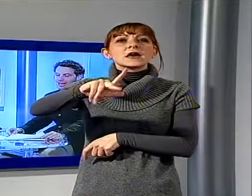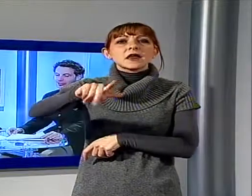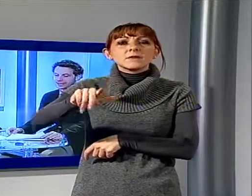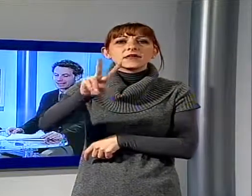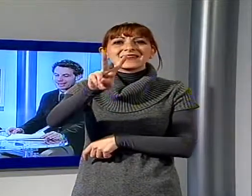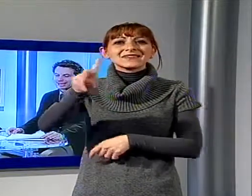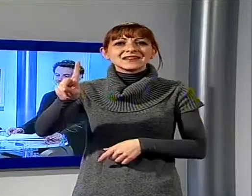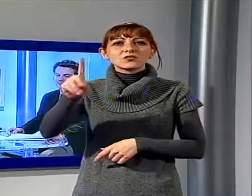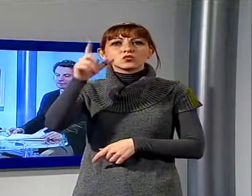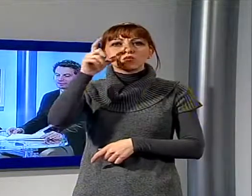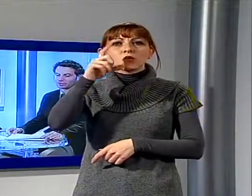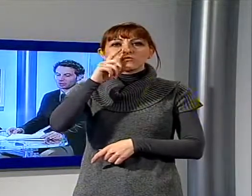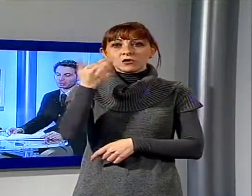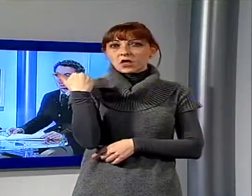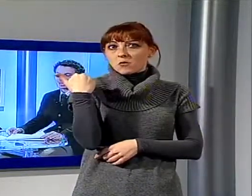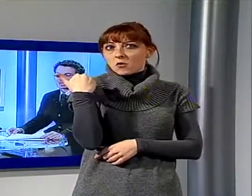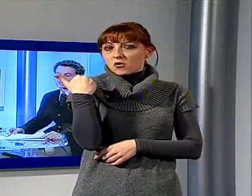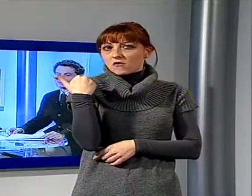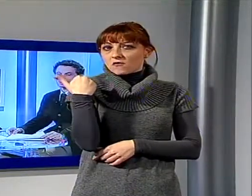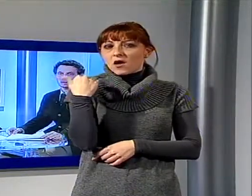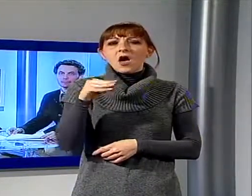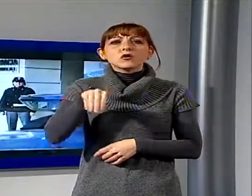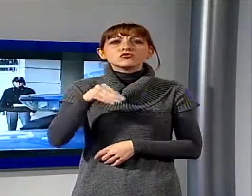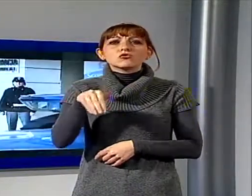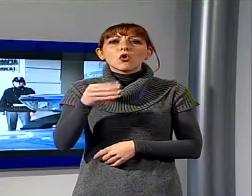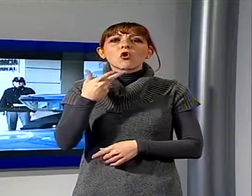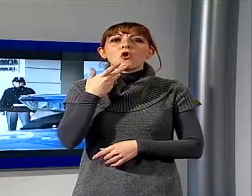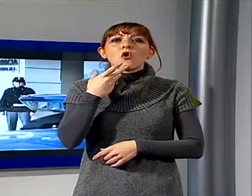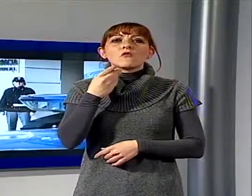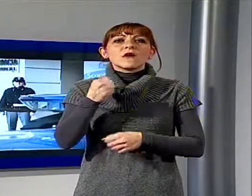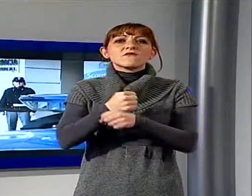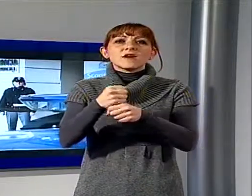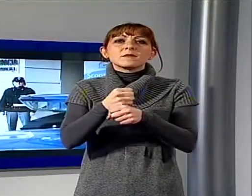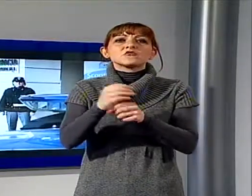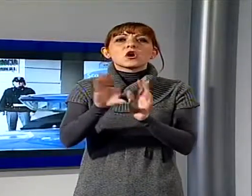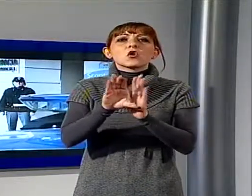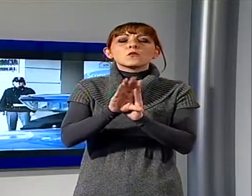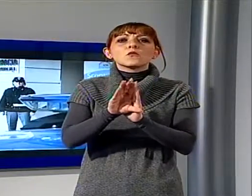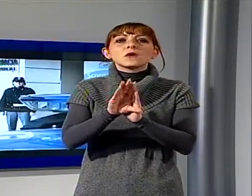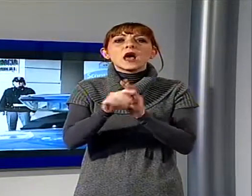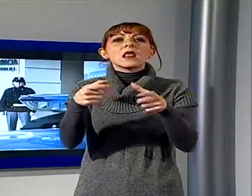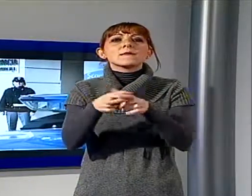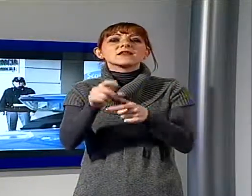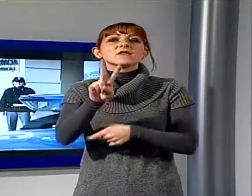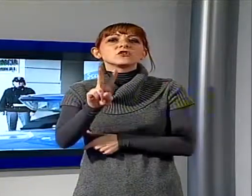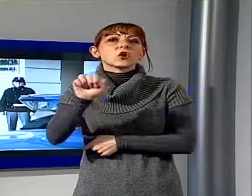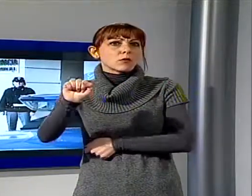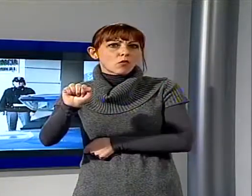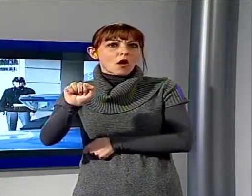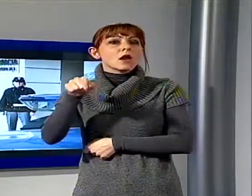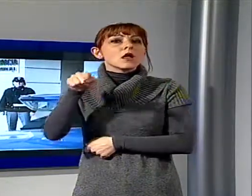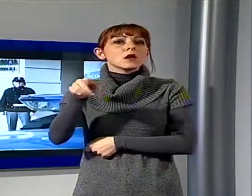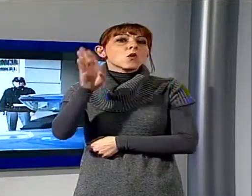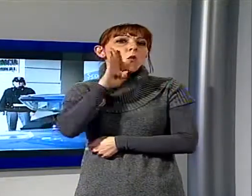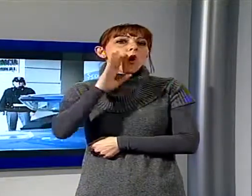gennaio ai danni della farmacia comunale di Vittoria Puana, quando un uomo armato di carabina a volto scoperto aveva